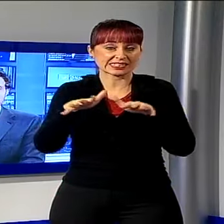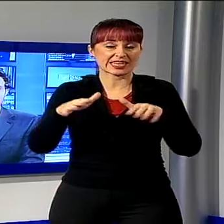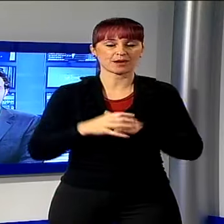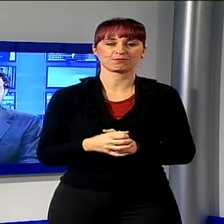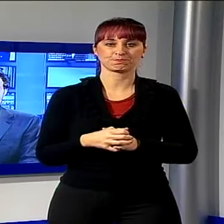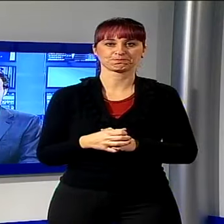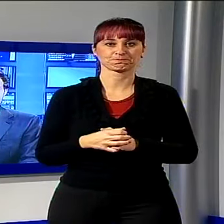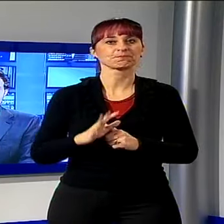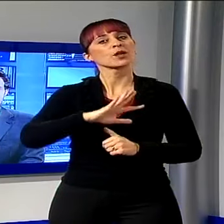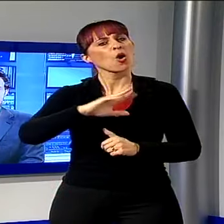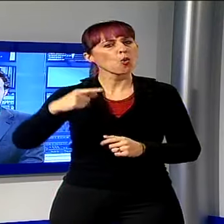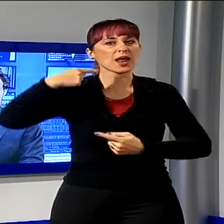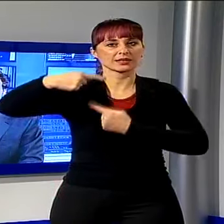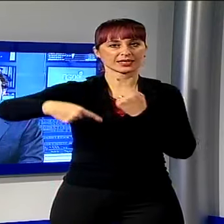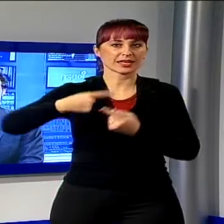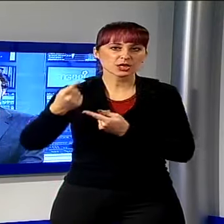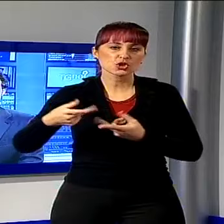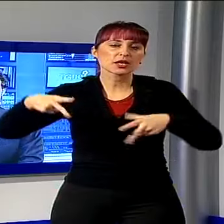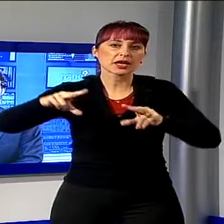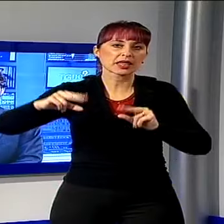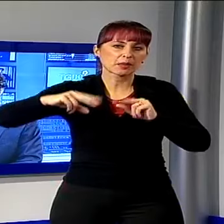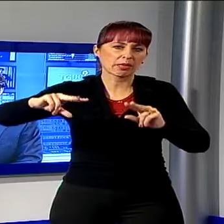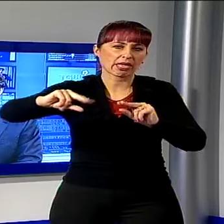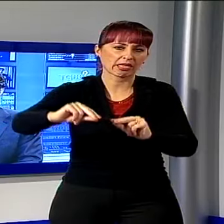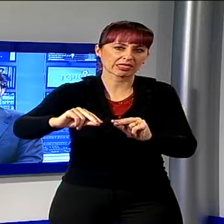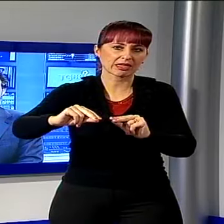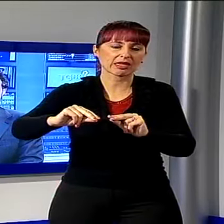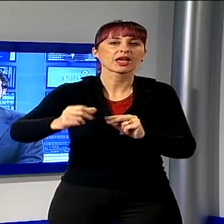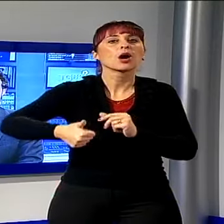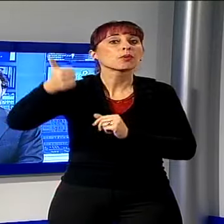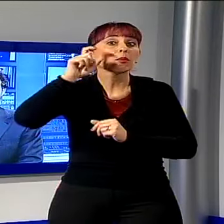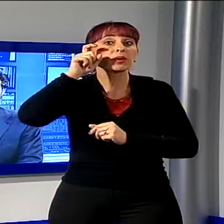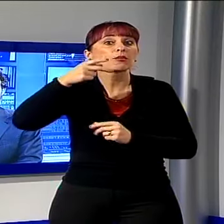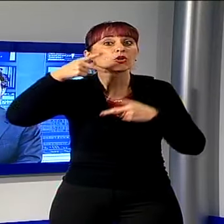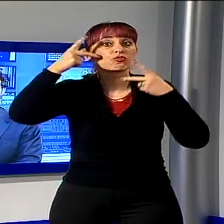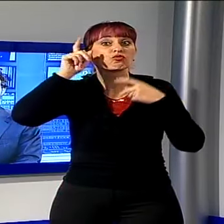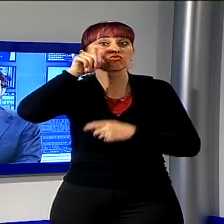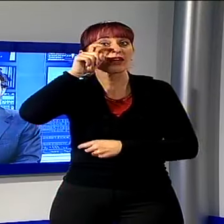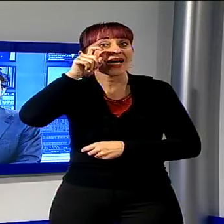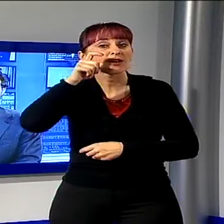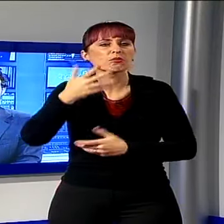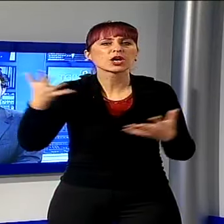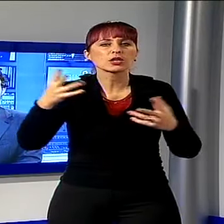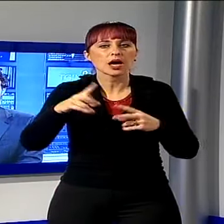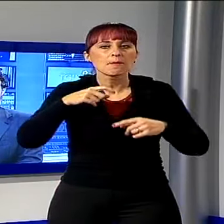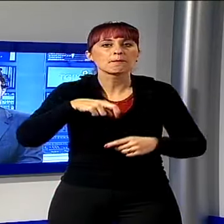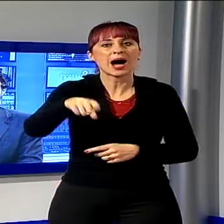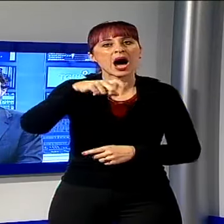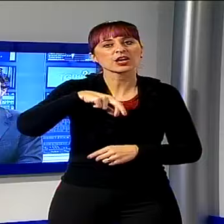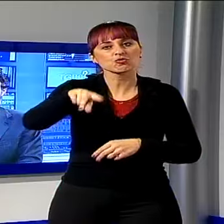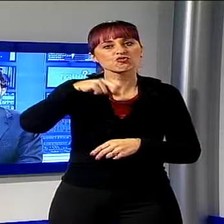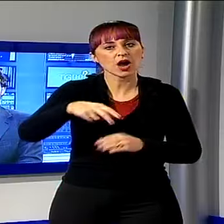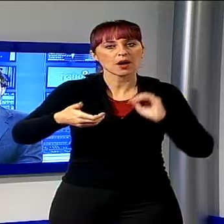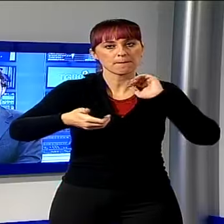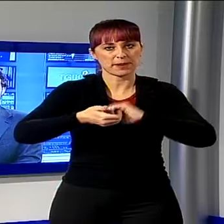tradizione che ormai si ripete da tanti anni, il primo gennaio, ovvero la Marcia della Pace andata